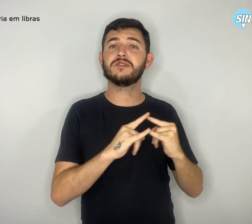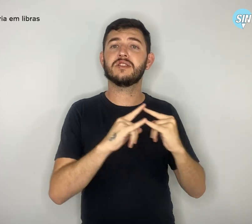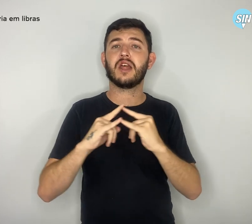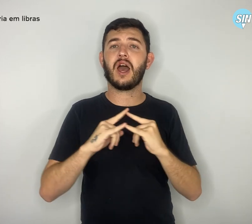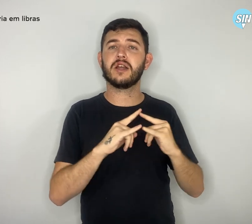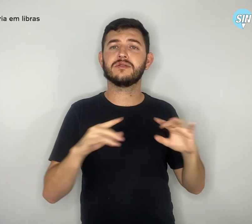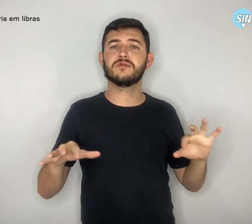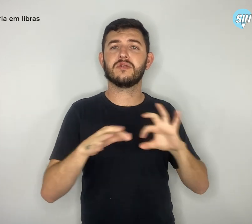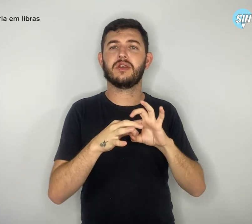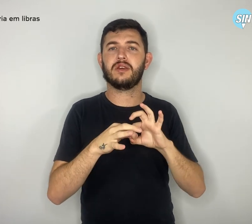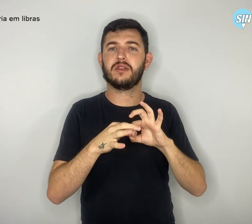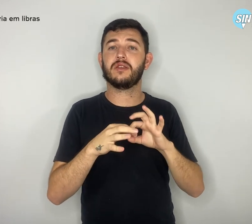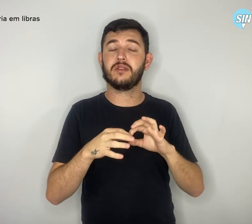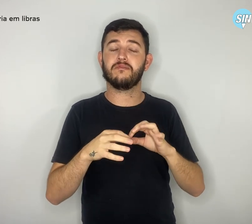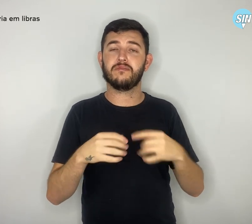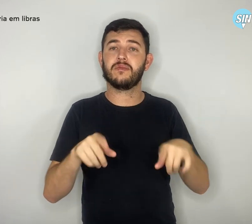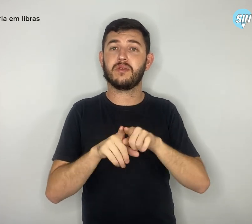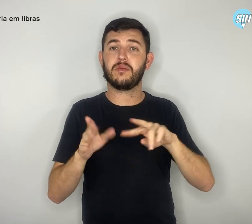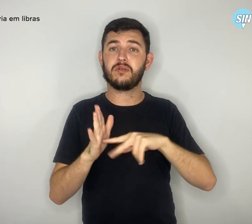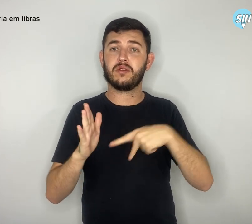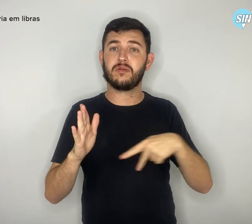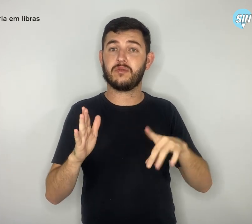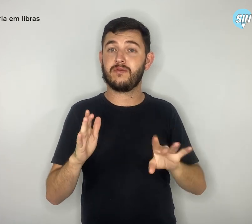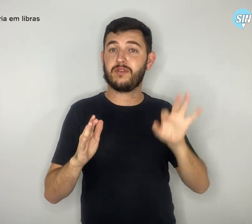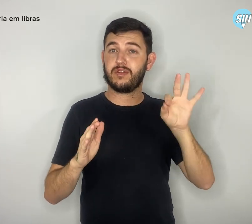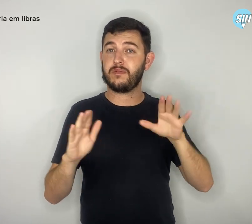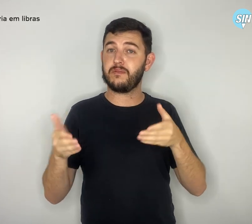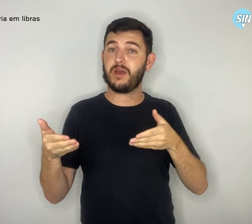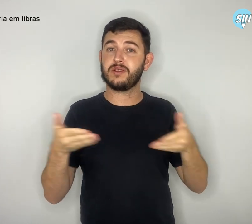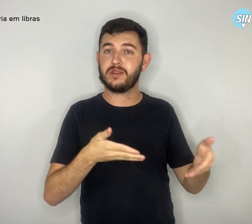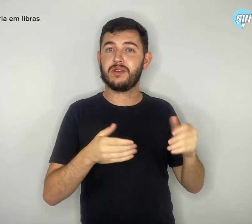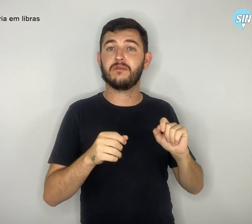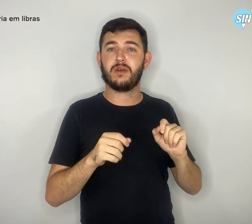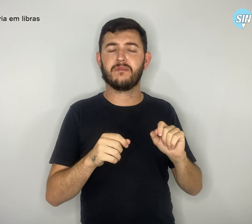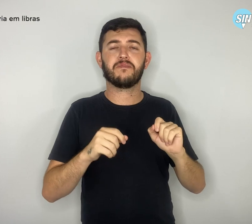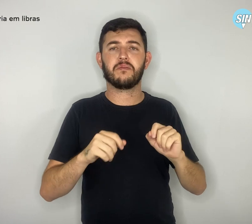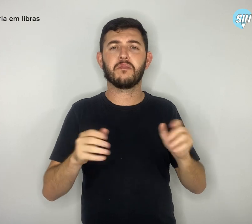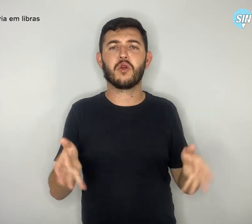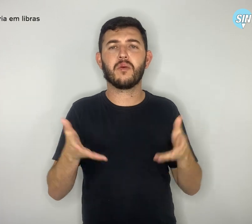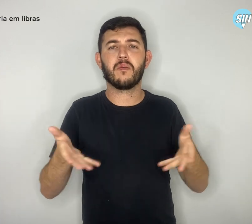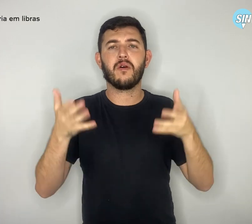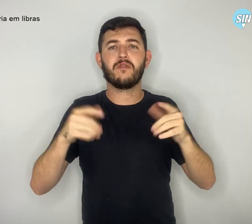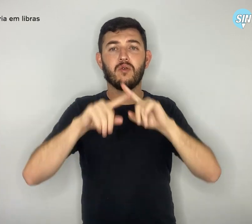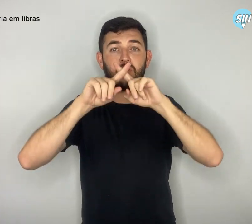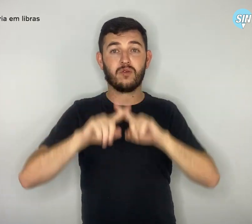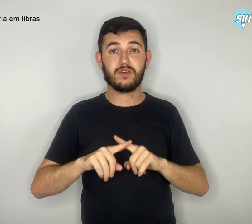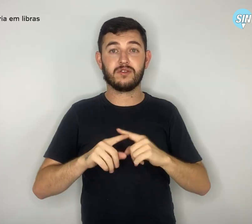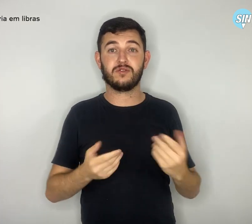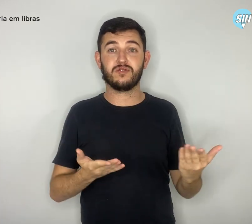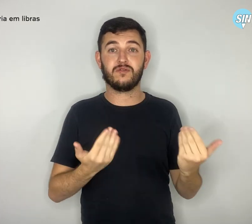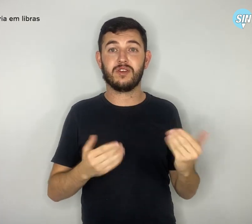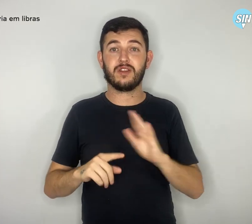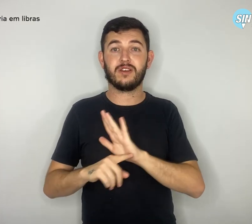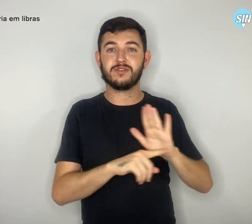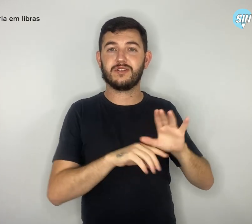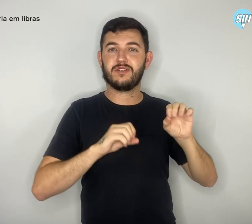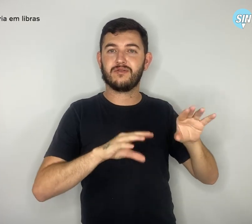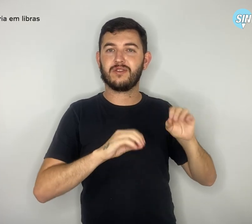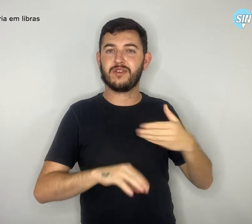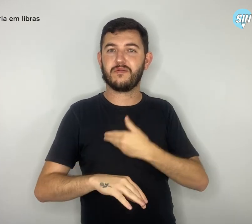Simpro, promovem o concurso Juventude que Muda a Educação Pública. Trabalhadores em